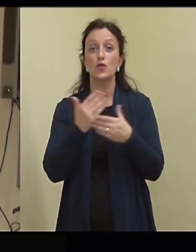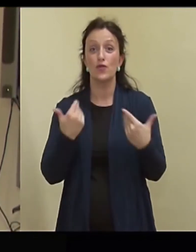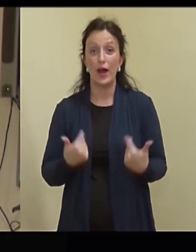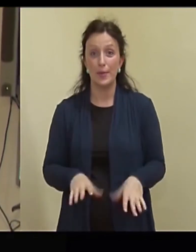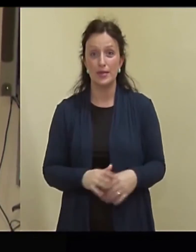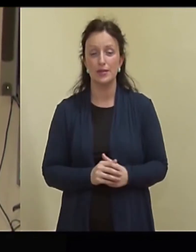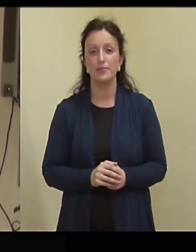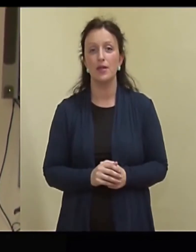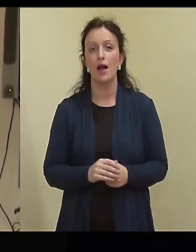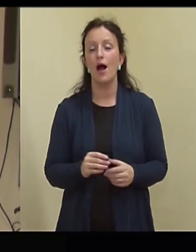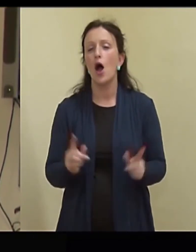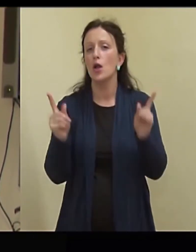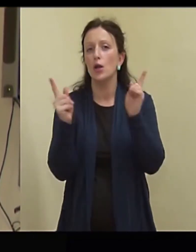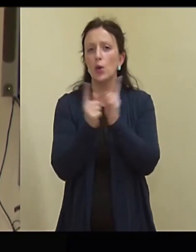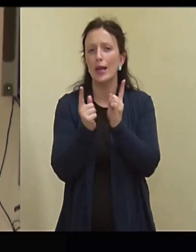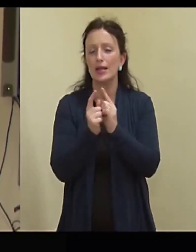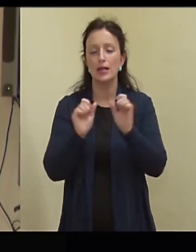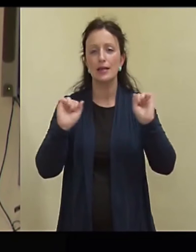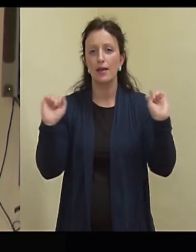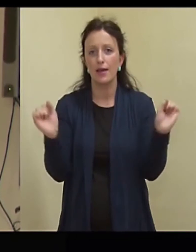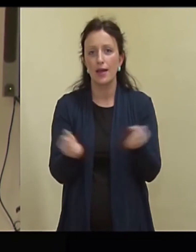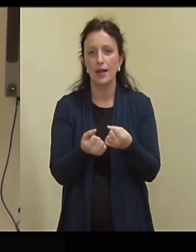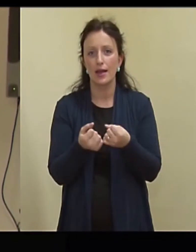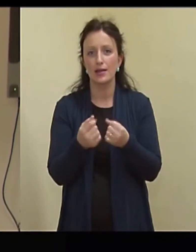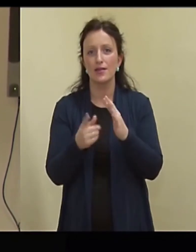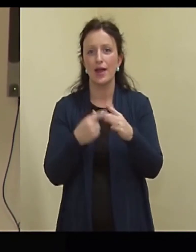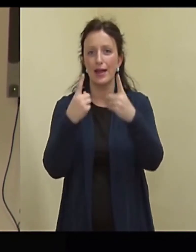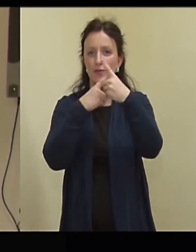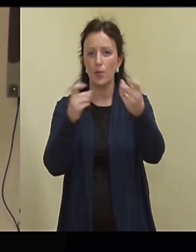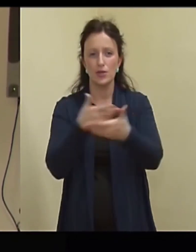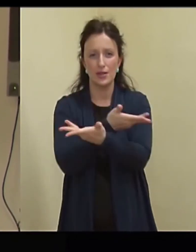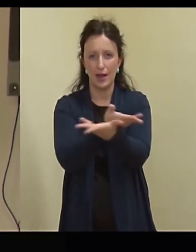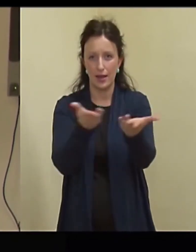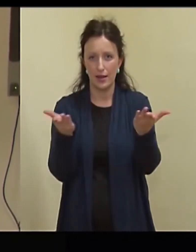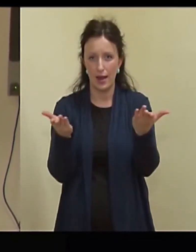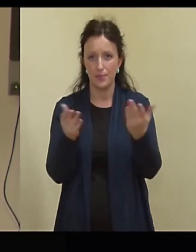Nüüd hästi lühidalt, kiiresti informatsiooniks teile,